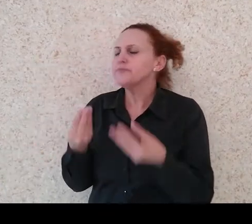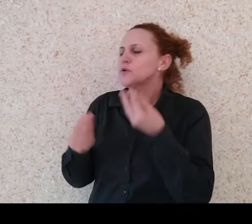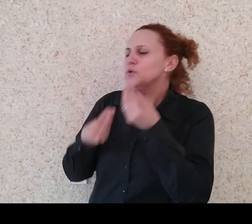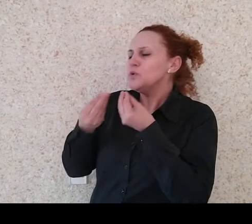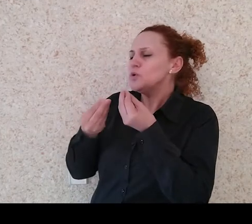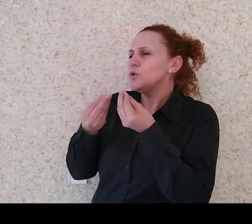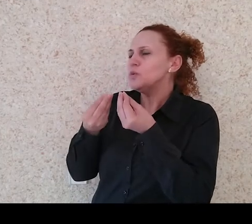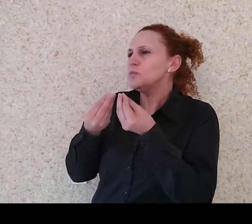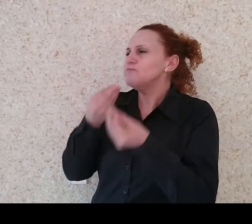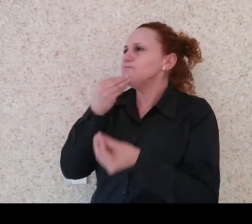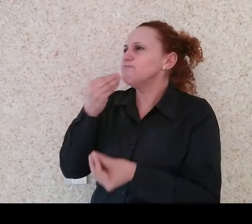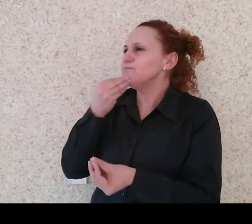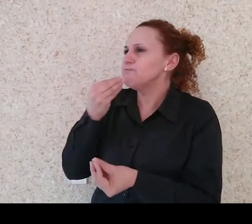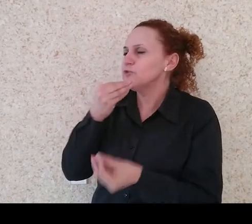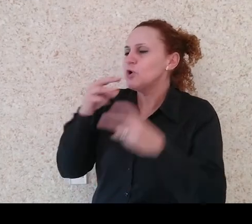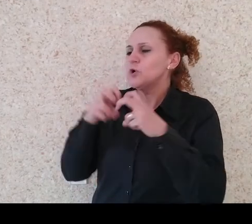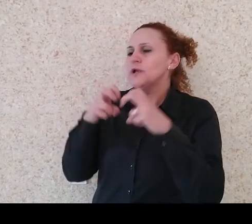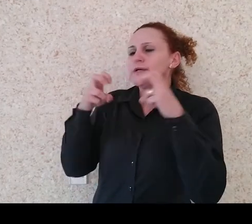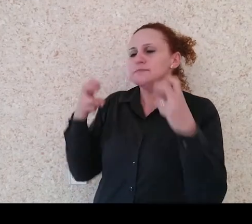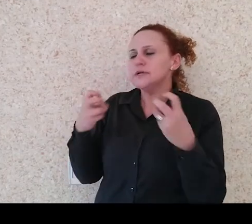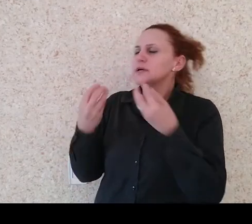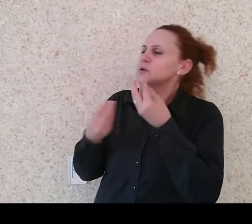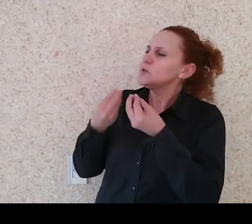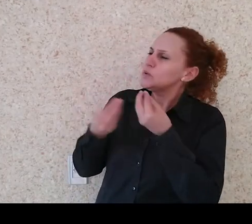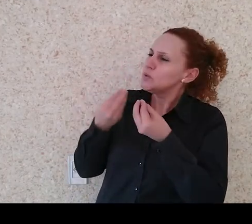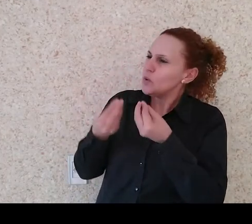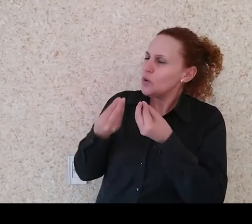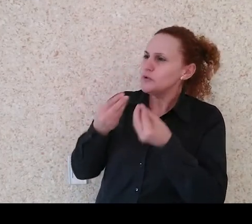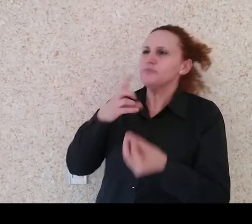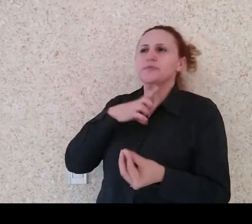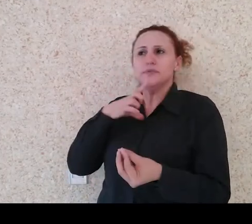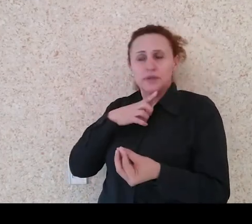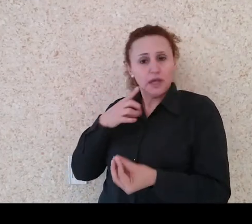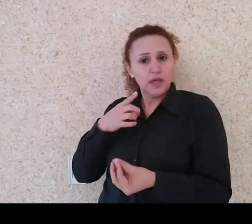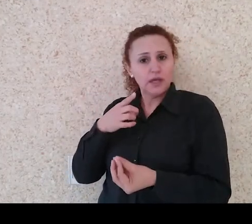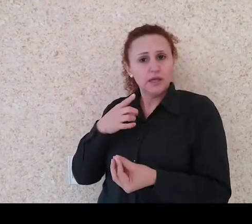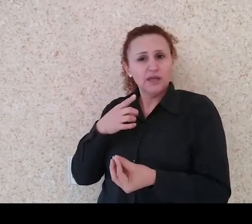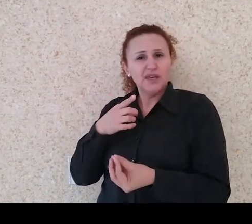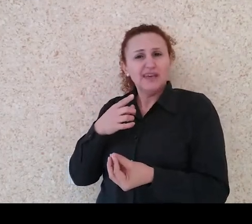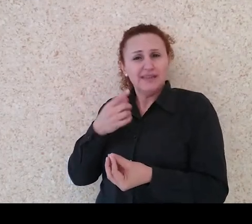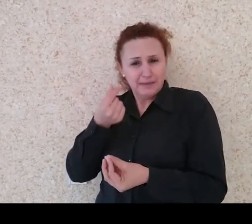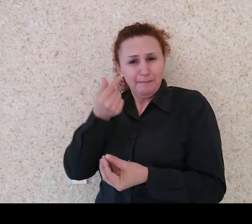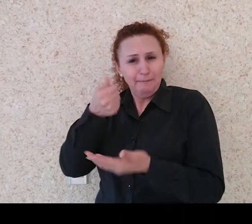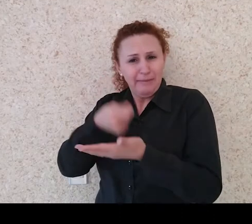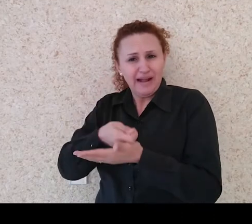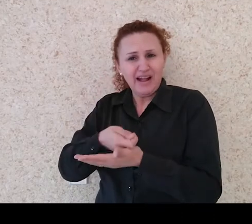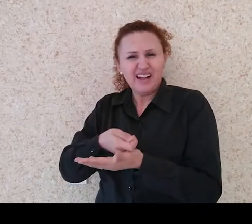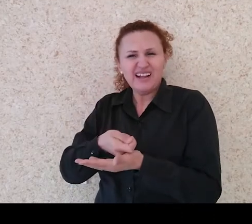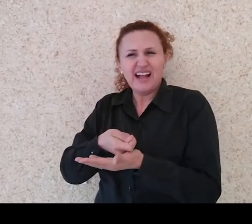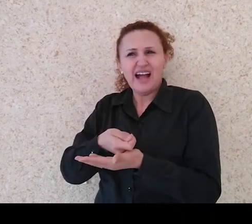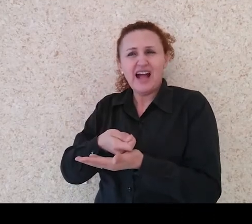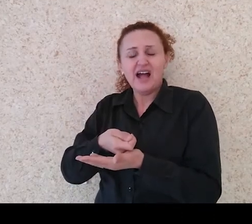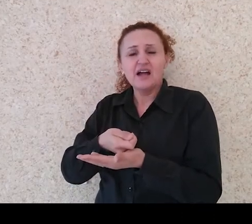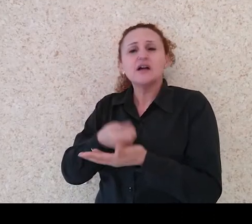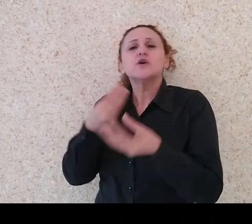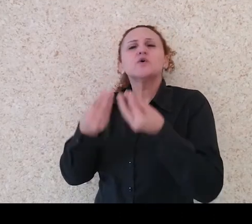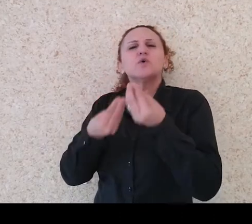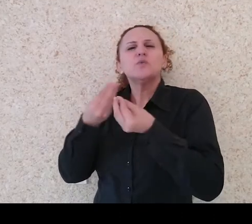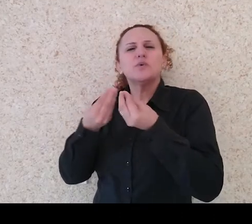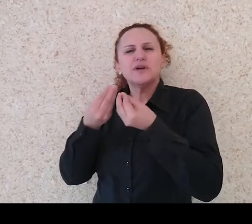bancas? Quem pode se inscrever? Tem algum custo? A certificação é reconhecida em território nacional, apenas no Paraná?